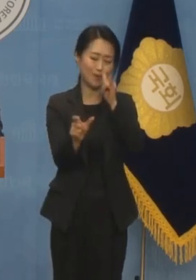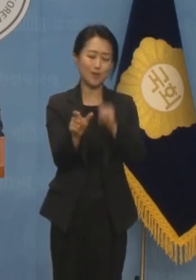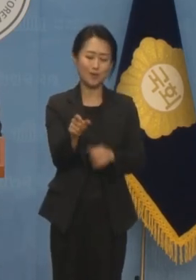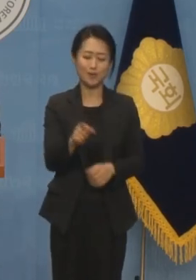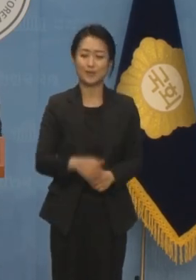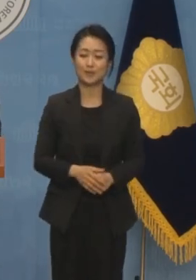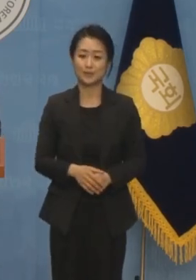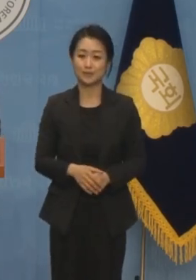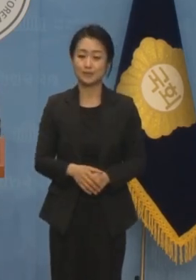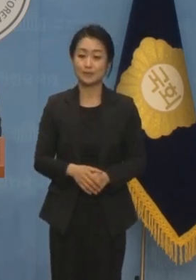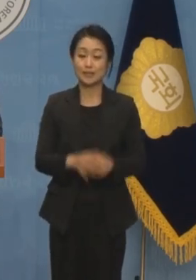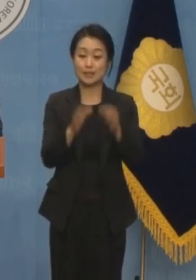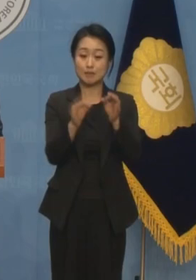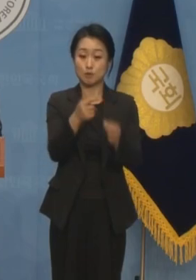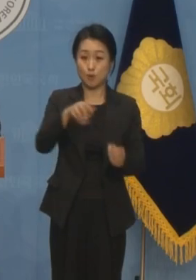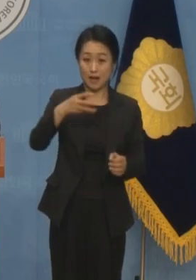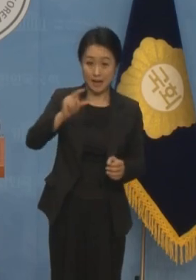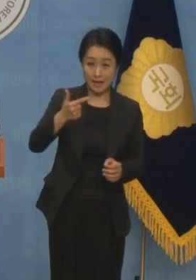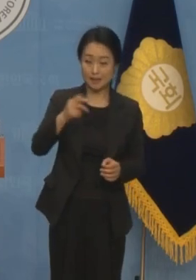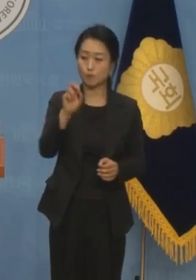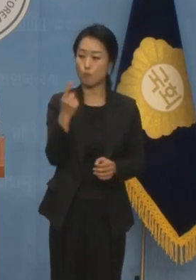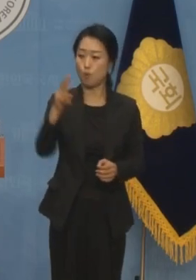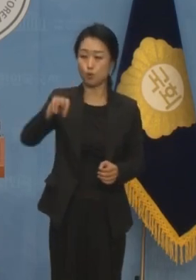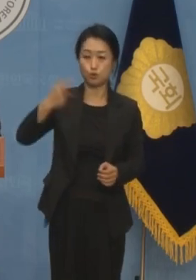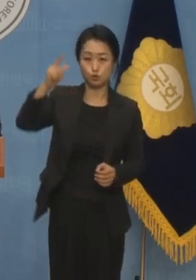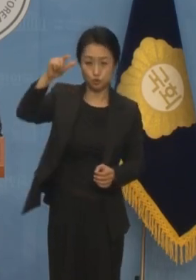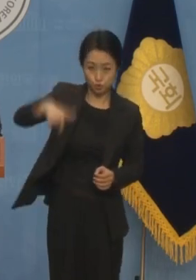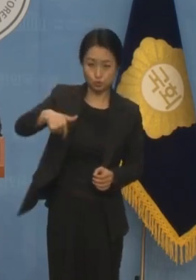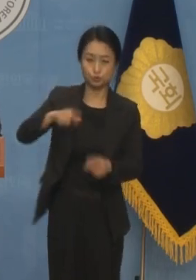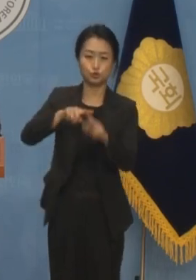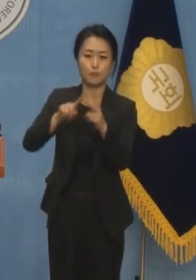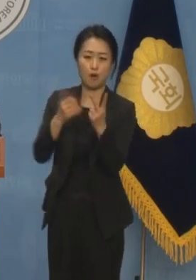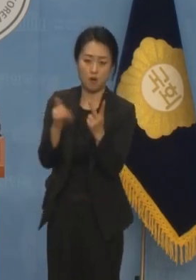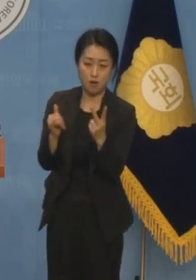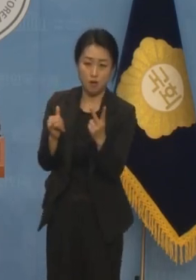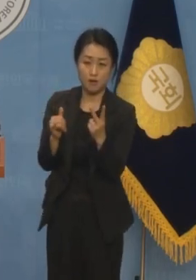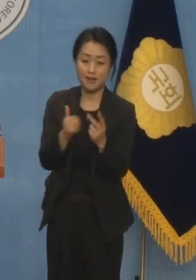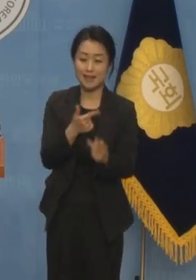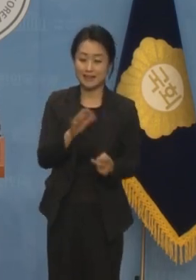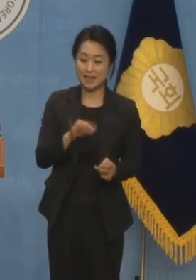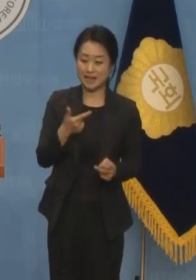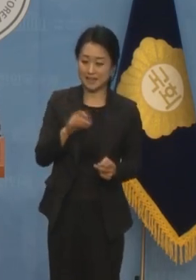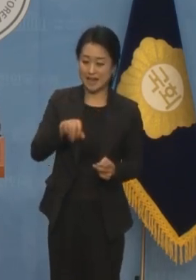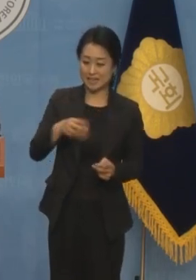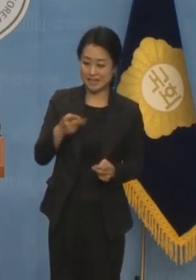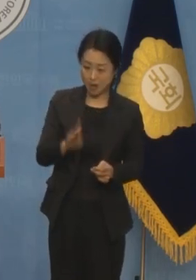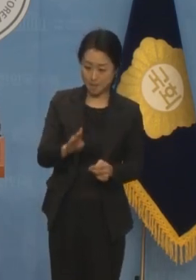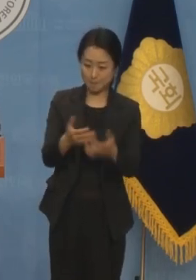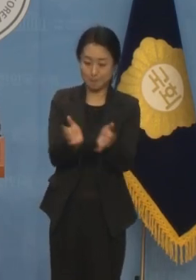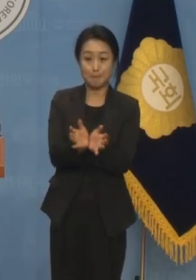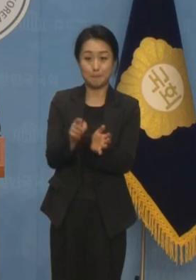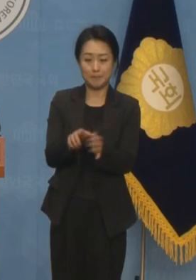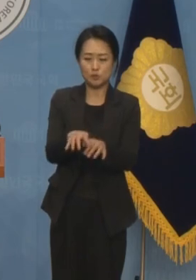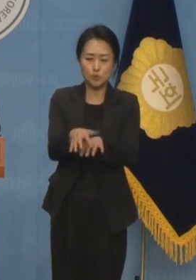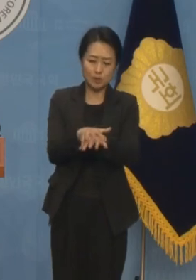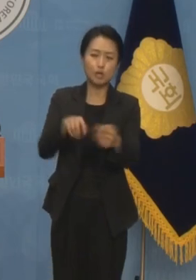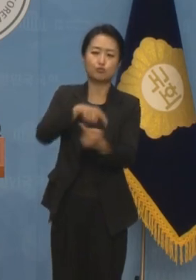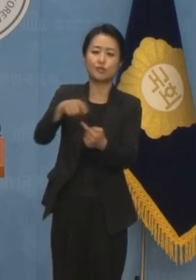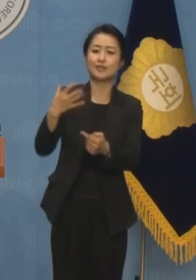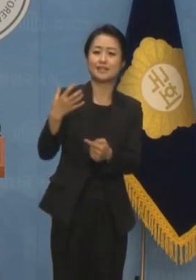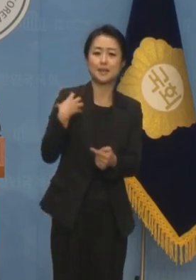있습니다. 김할란 모윤수 이 두 사람이 낭낭클럽의 조직적